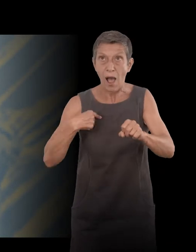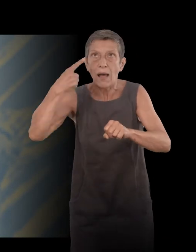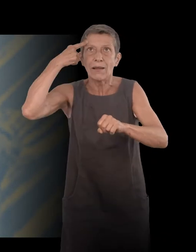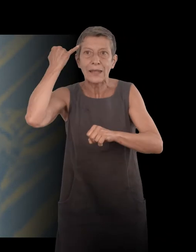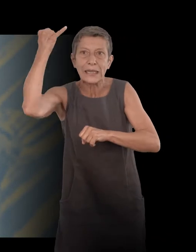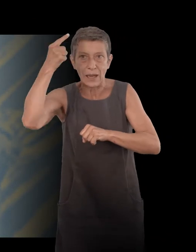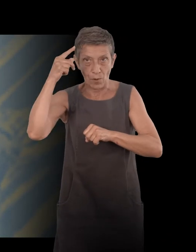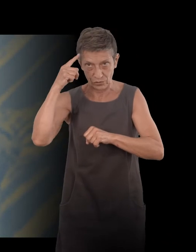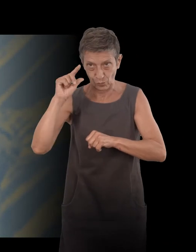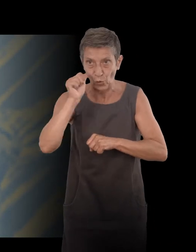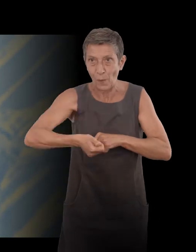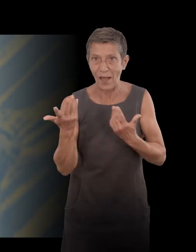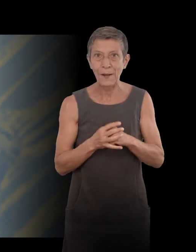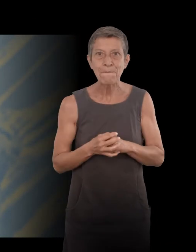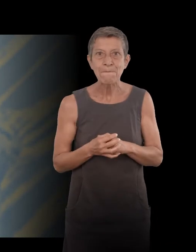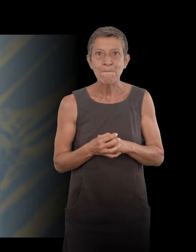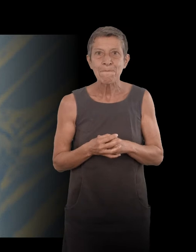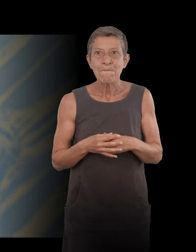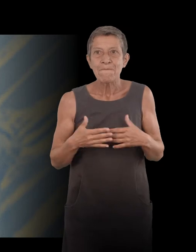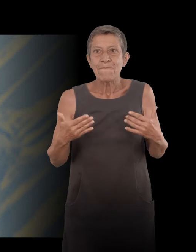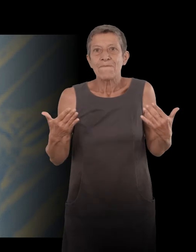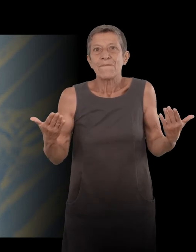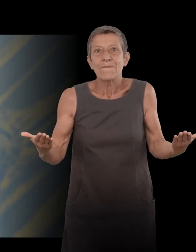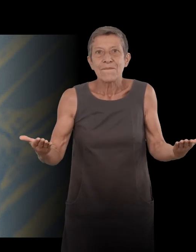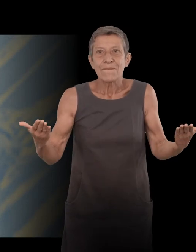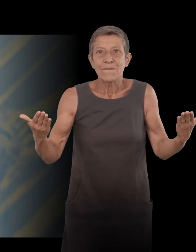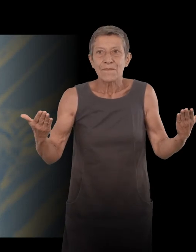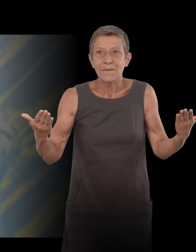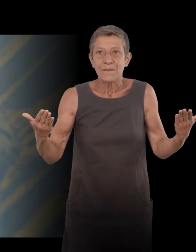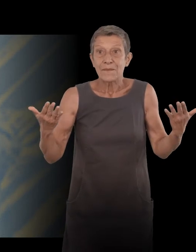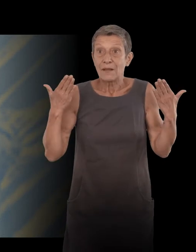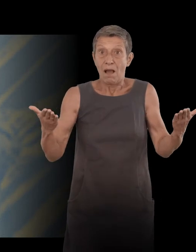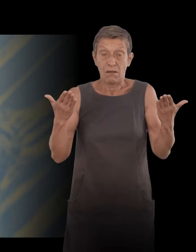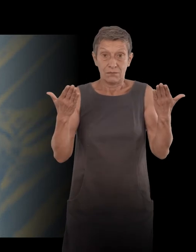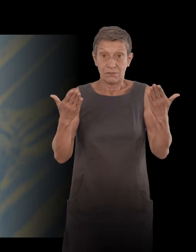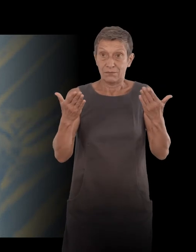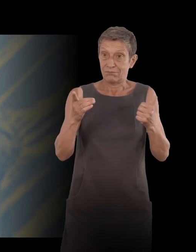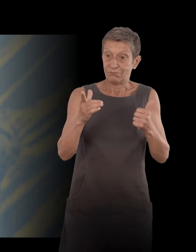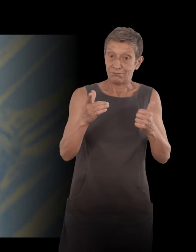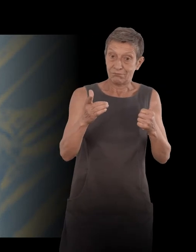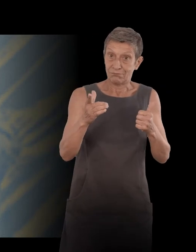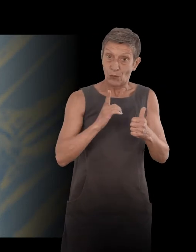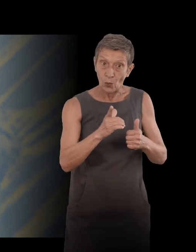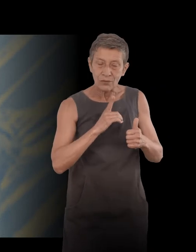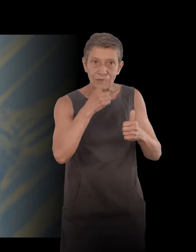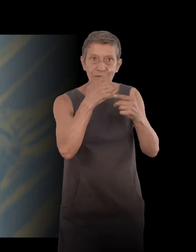And so, it's because of this freedom that I gave me the idea of